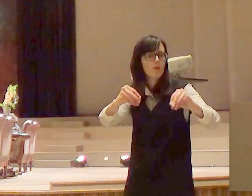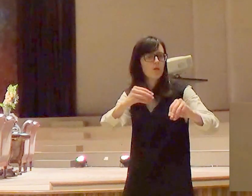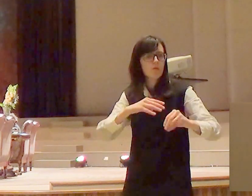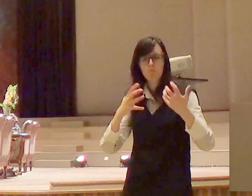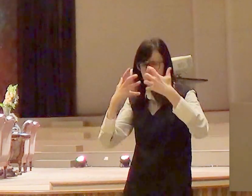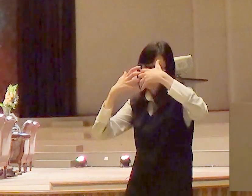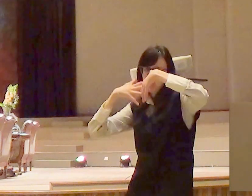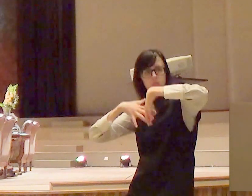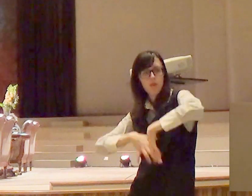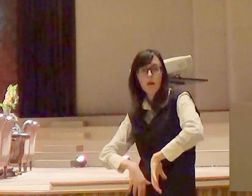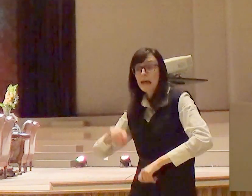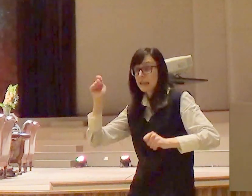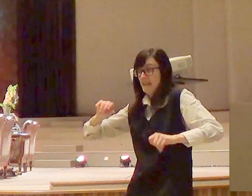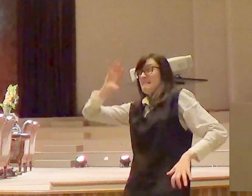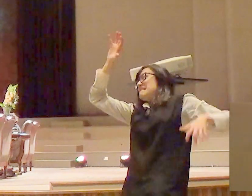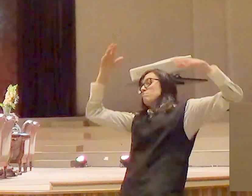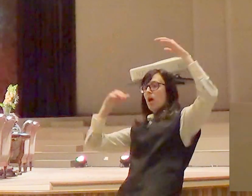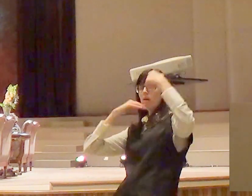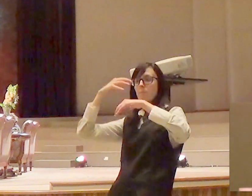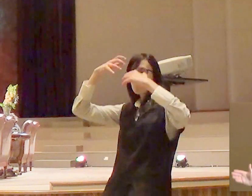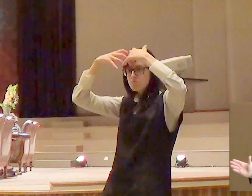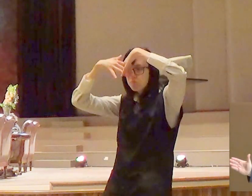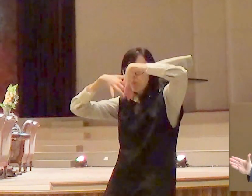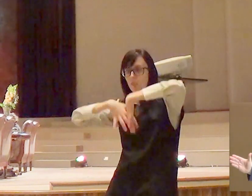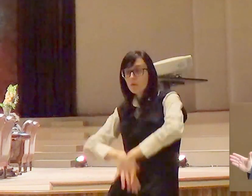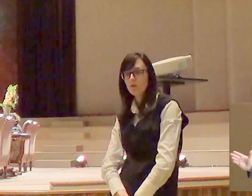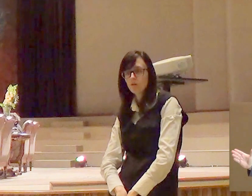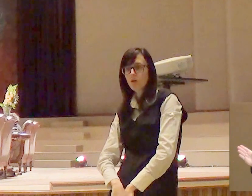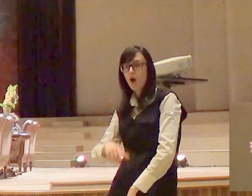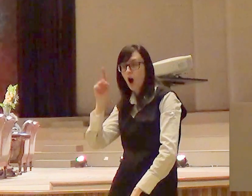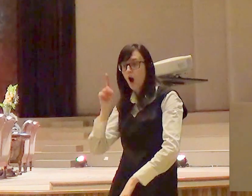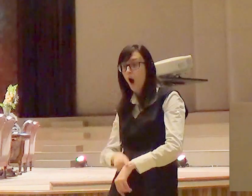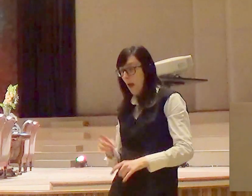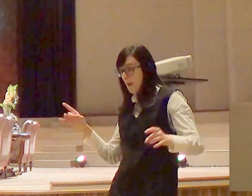tempo de tentar salvar ninguém porque assim que eles caíram a terra fechou